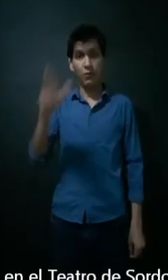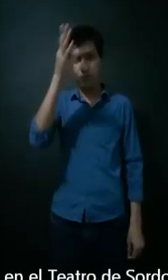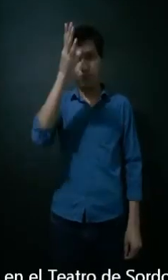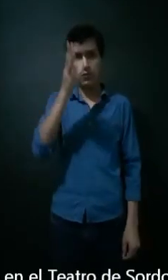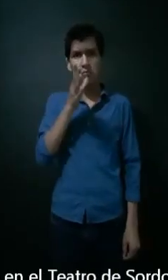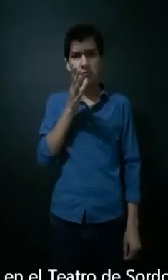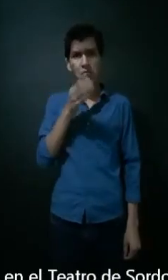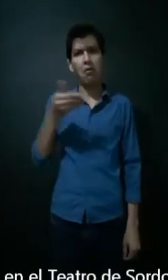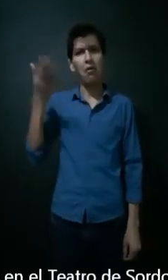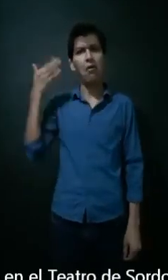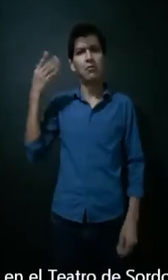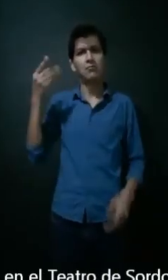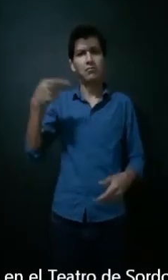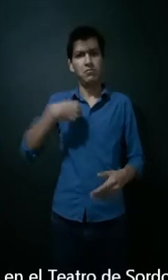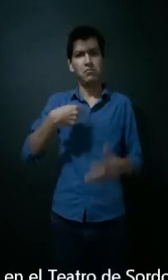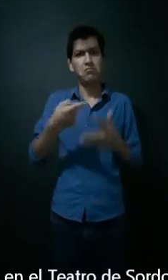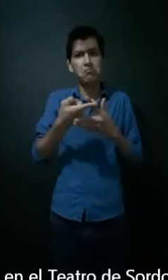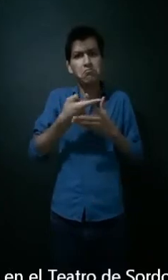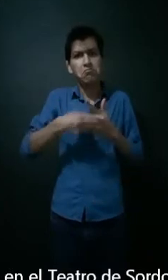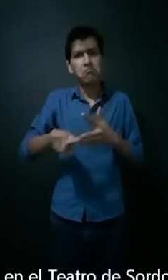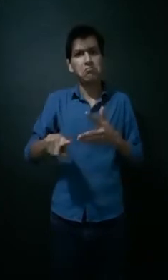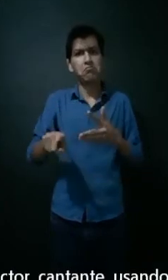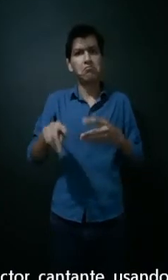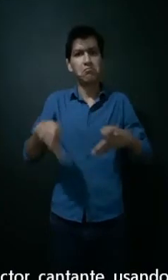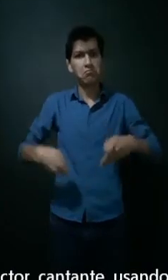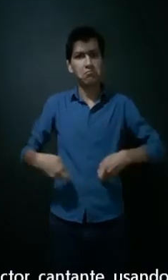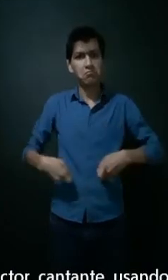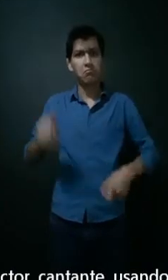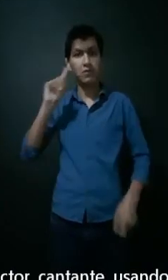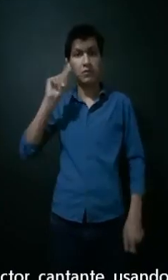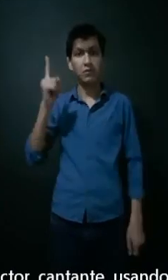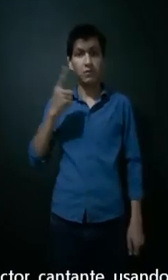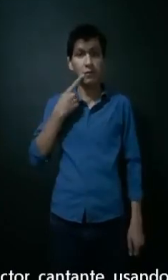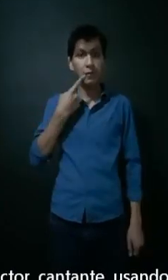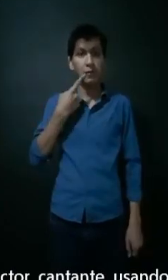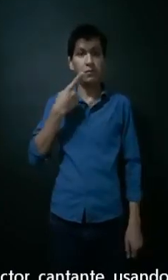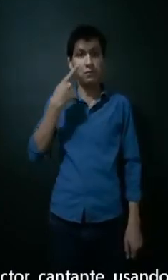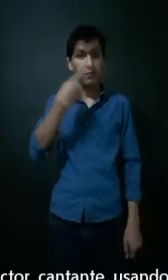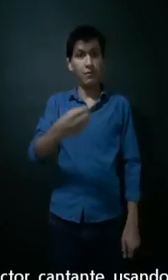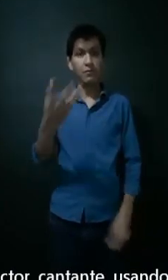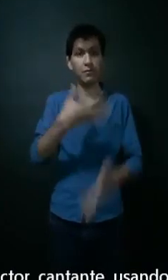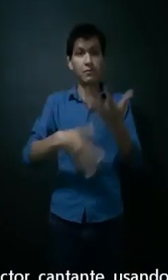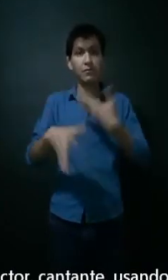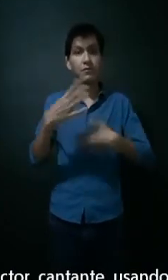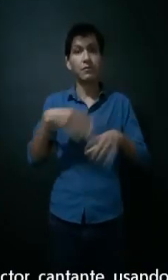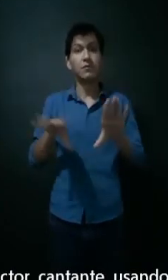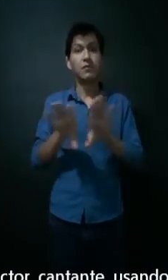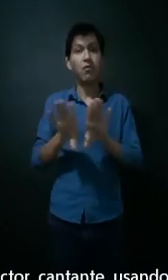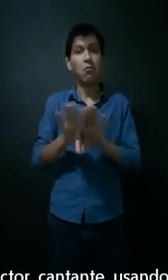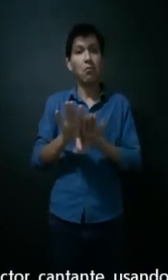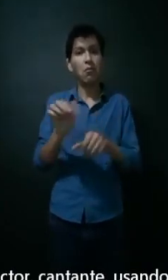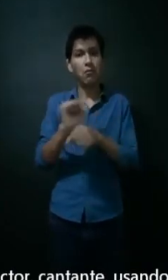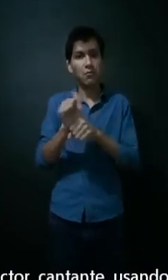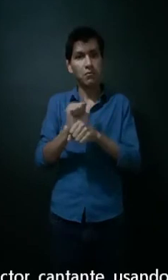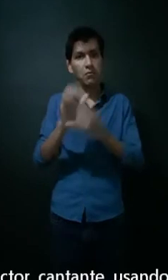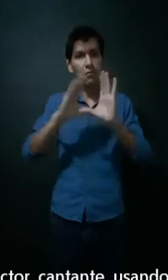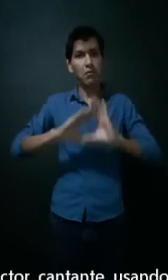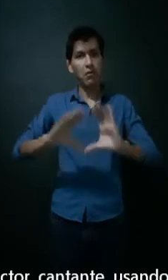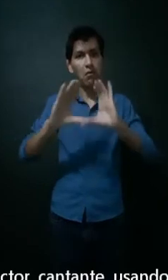Teatro de Sordos, Miradas y Señas como actor, cantante, usando recursos también